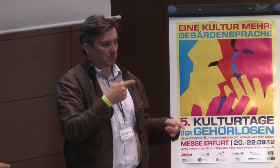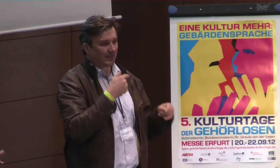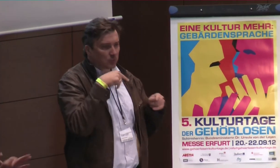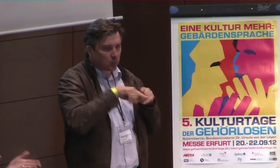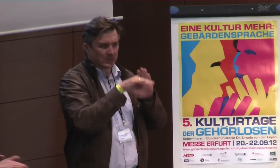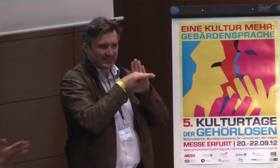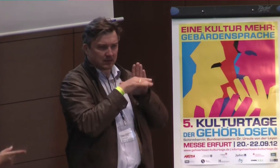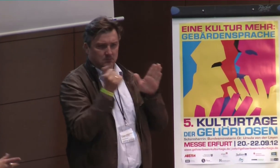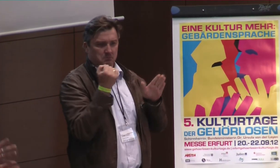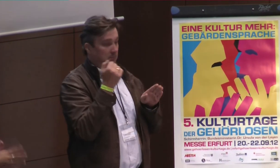gehörlose Kinder bezeichnet.